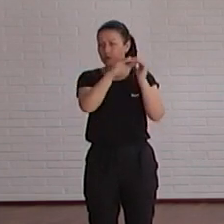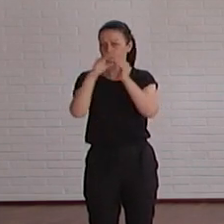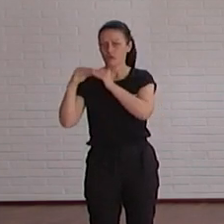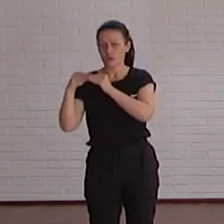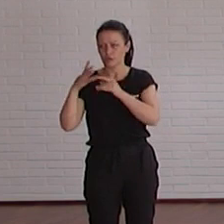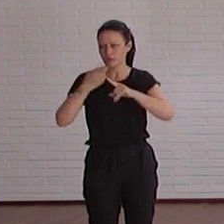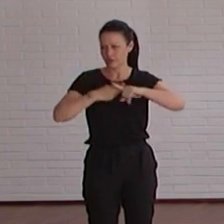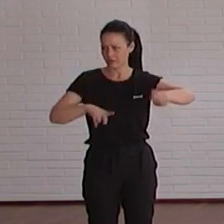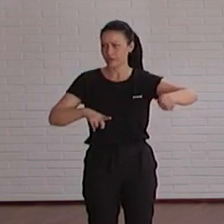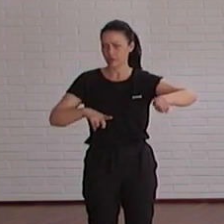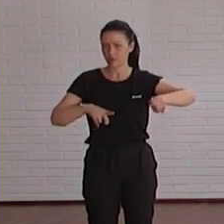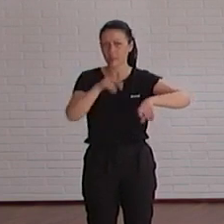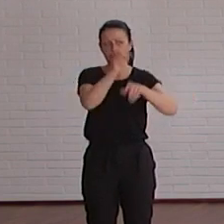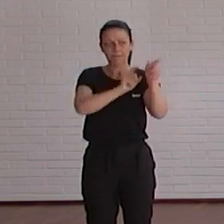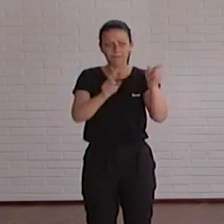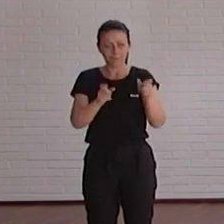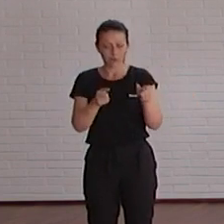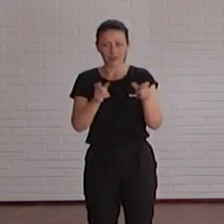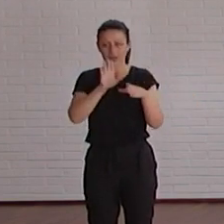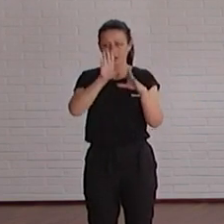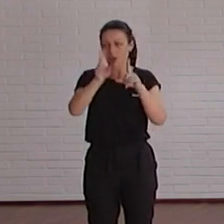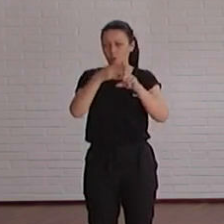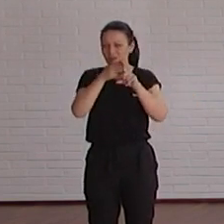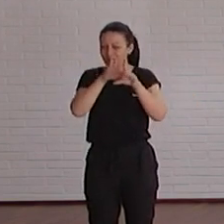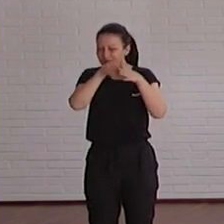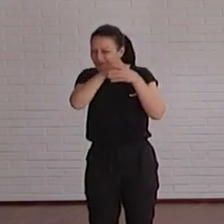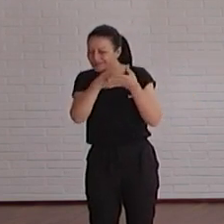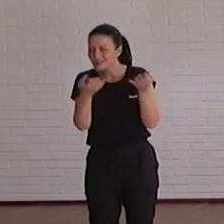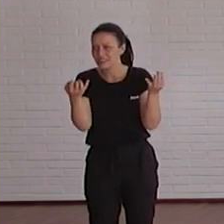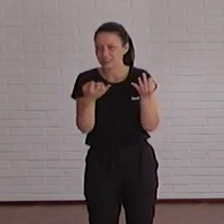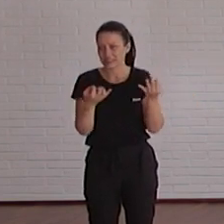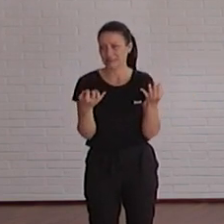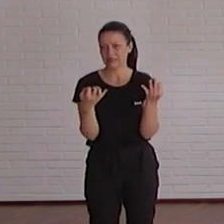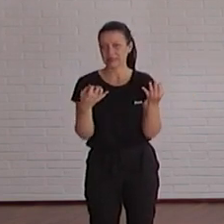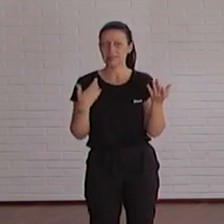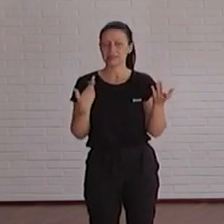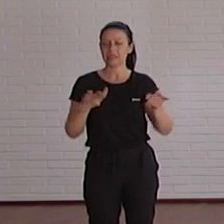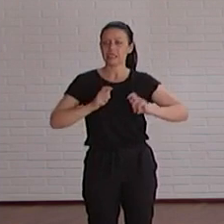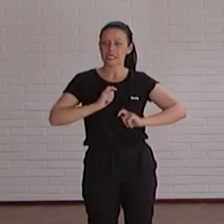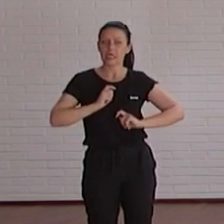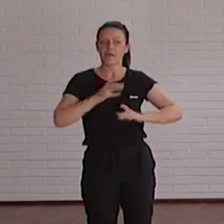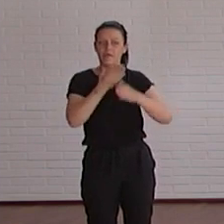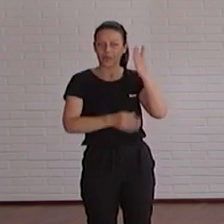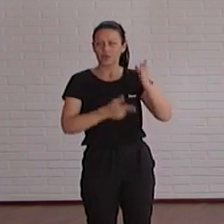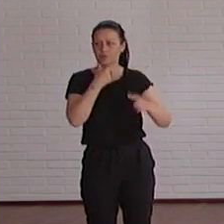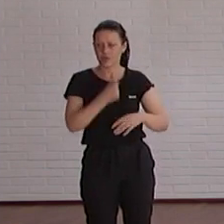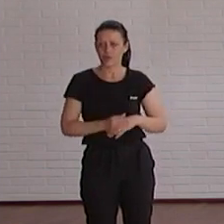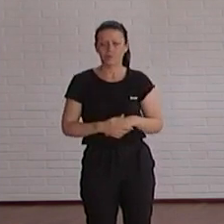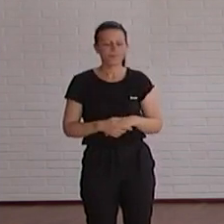para personas que no saben lo que hay detrás de la web y que les fuera fácil resolver esos errores.